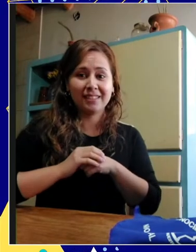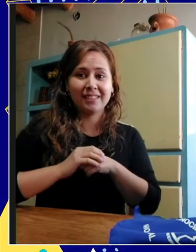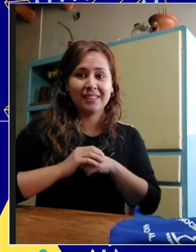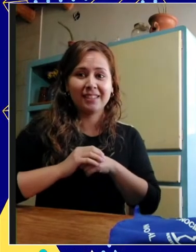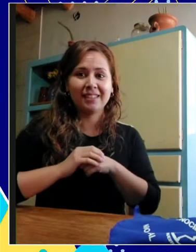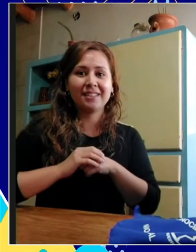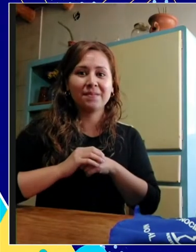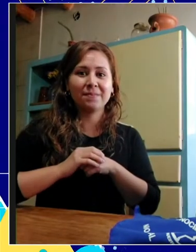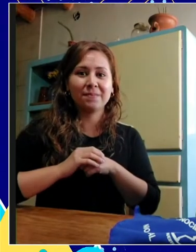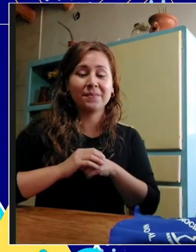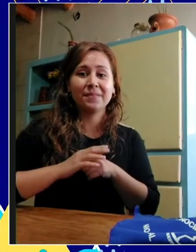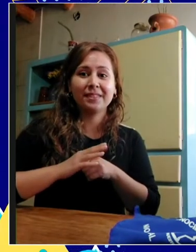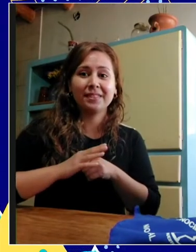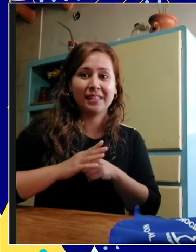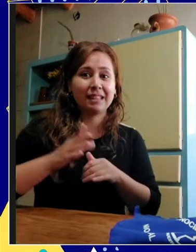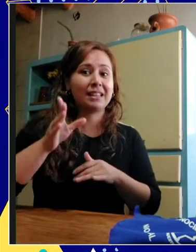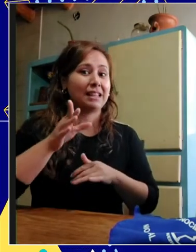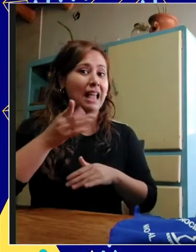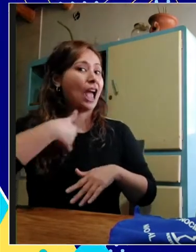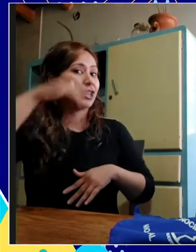quizás lo que Ana Paula nos va diciendo.